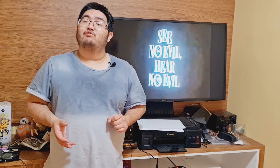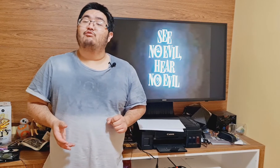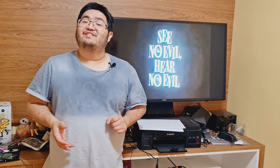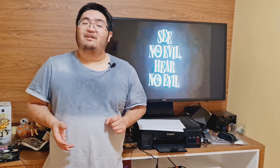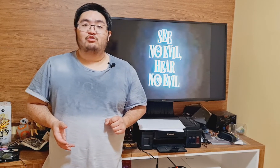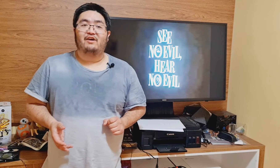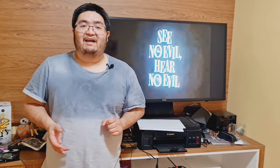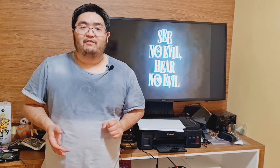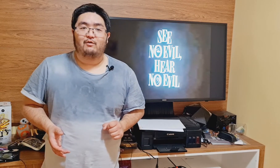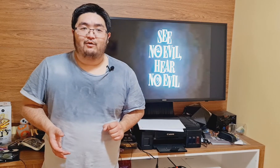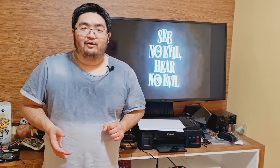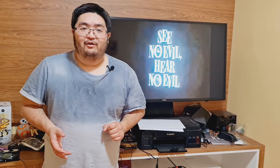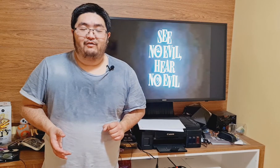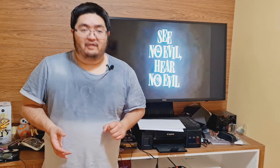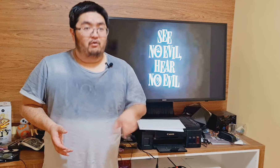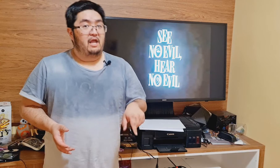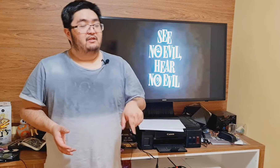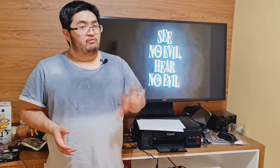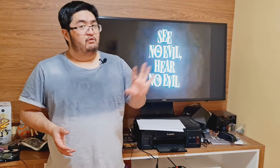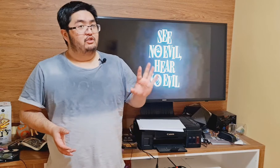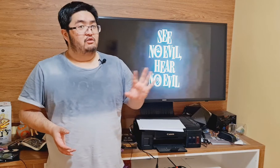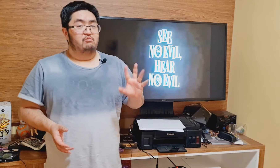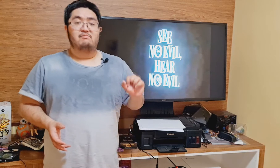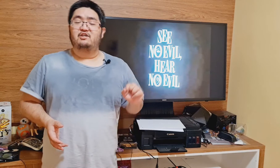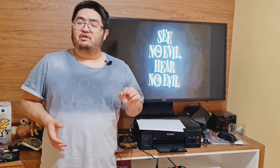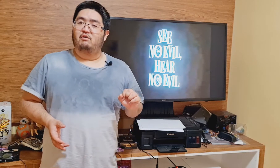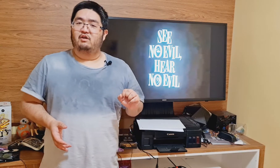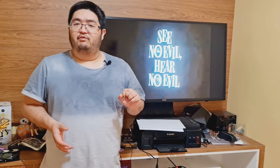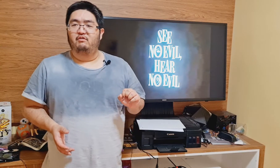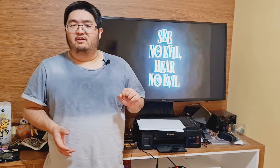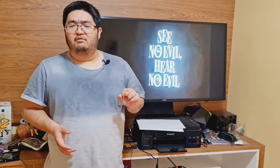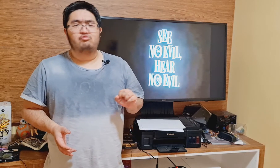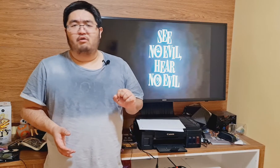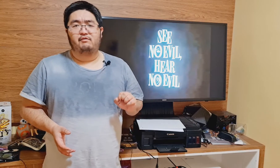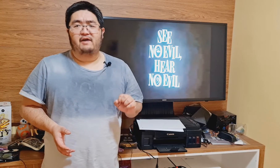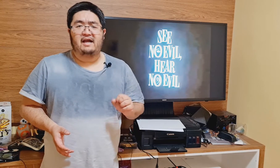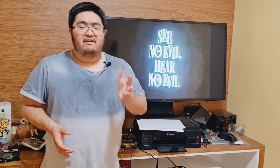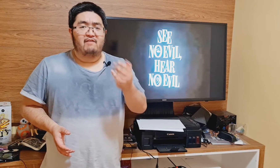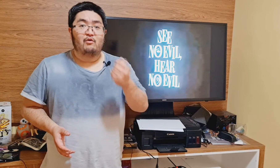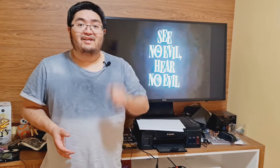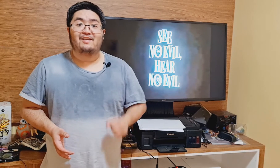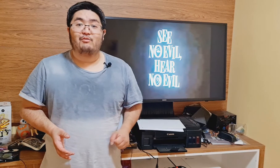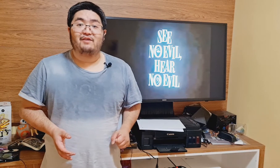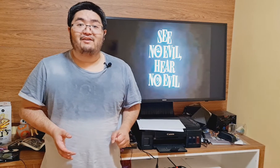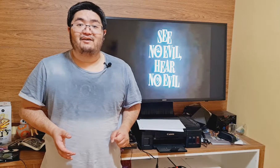conceito geográfico. Você conhece? Viu o título? Manja qual que é o filme? Nunca ouviu falar? Vem conhecer comigo então.